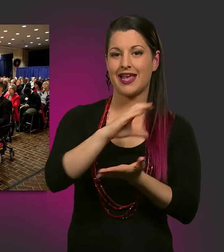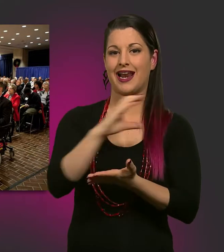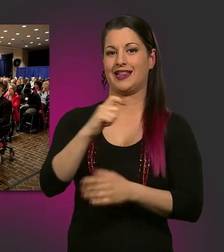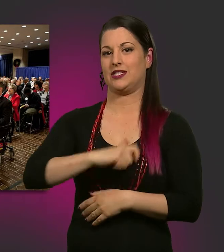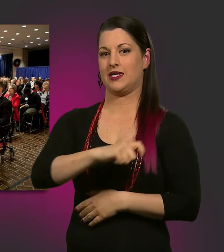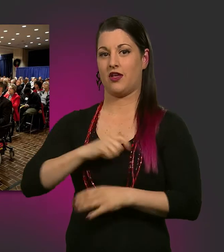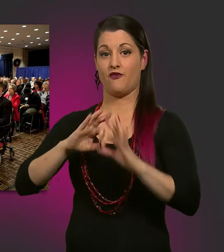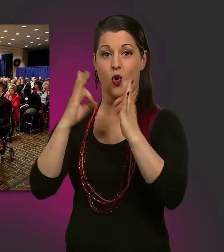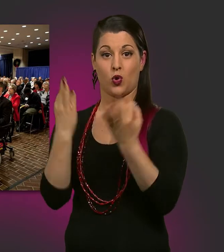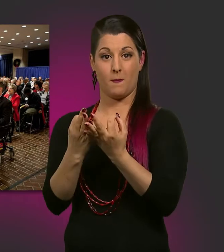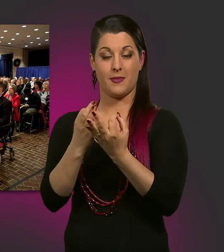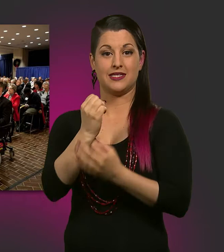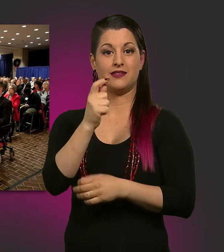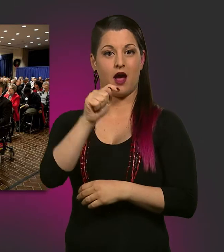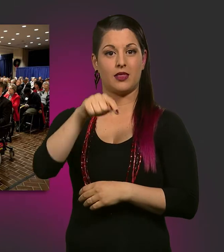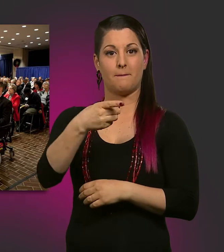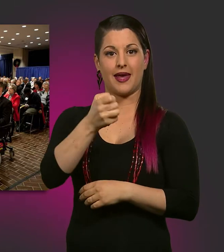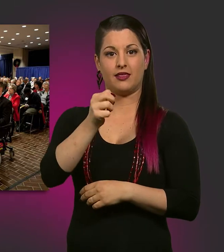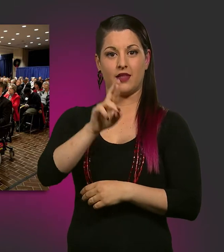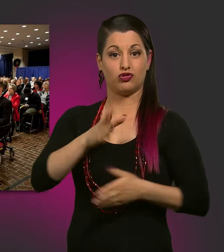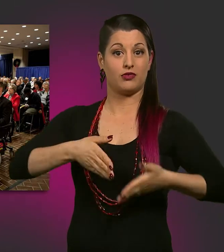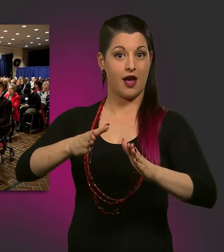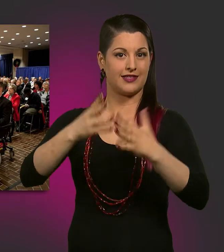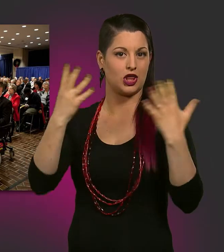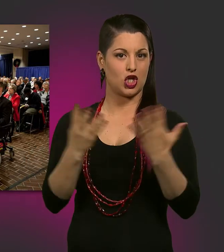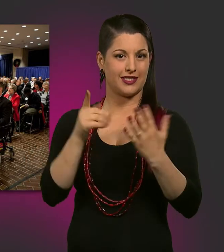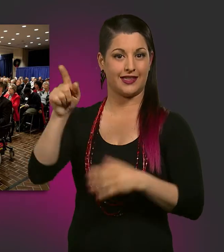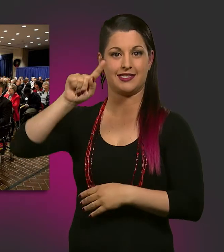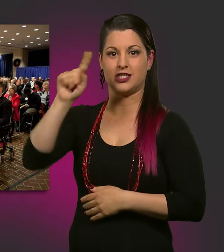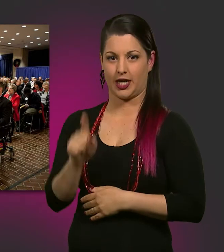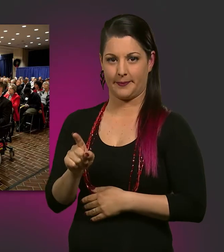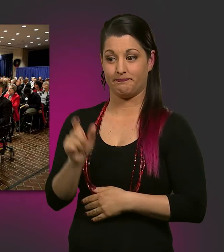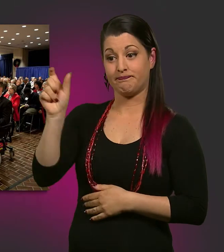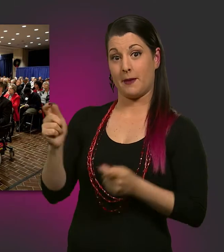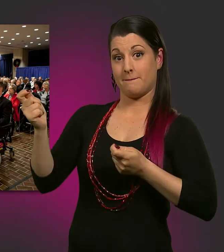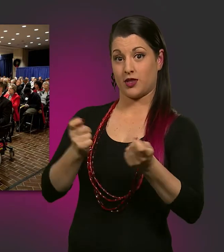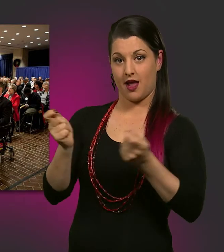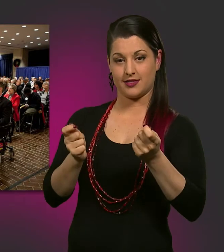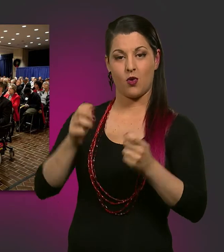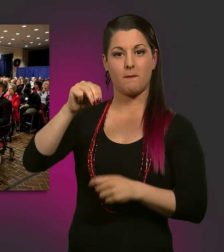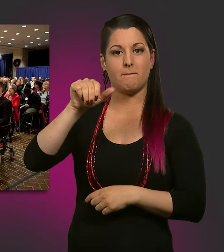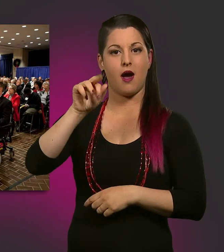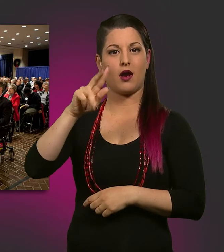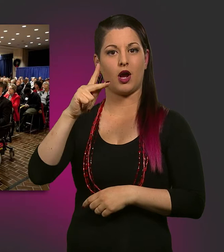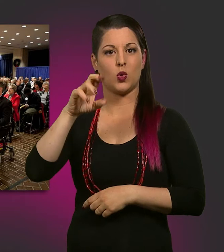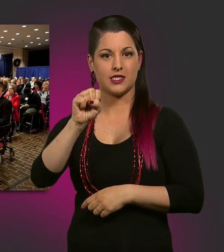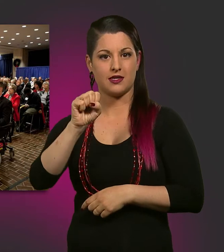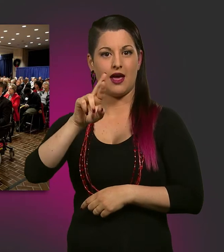Der Veranstaltungsort ist das Credit Suisse Forum St. Peter an der St. Peter Strasse 19 in Zürich. Markus Riesch von der